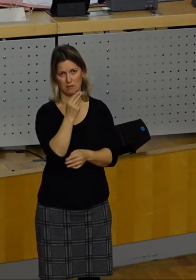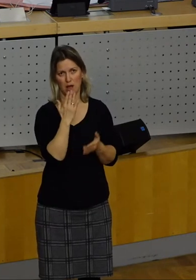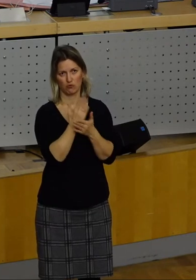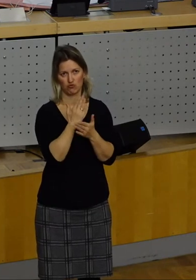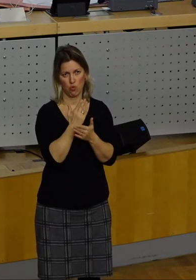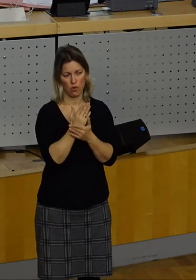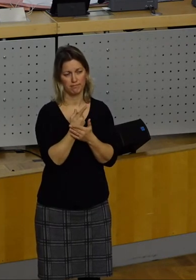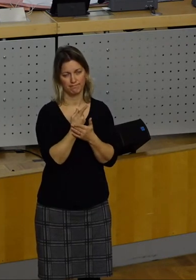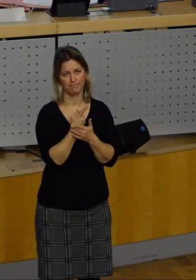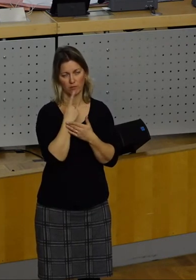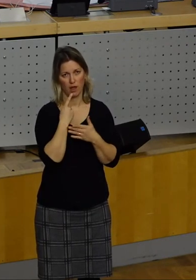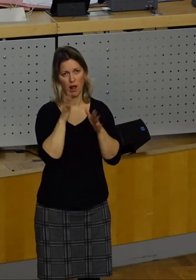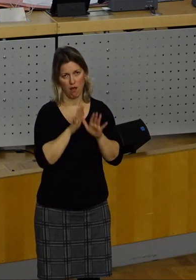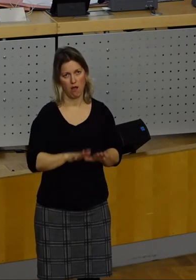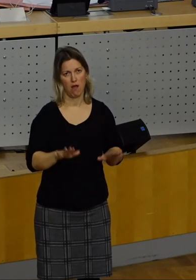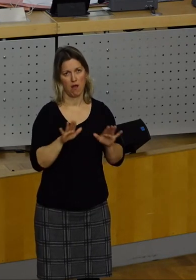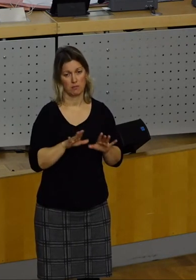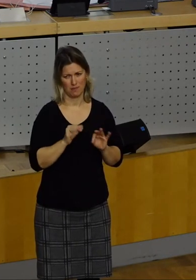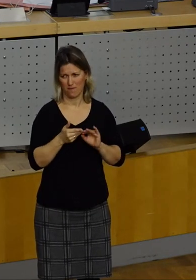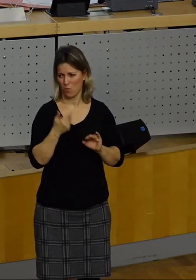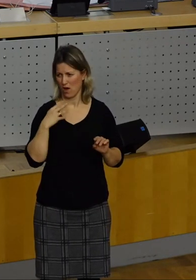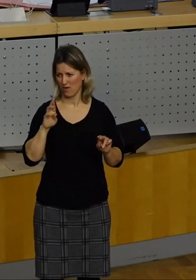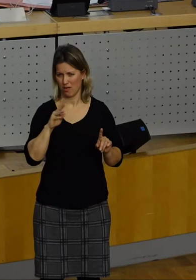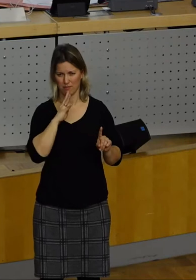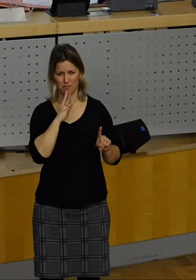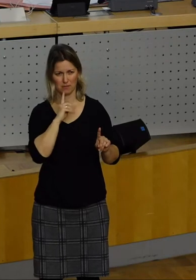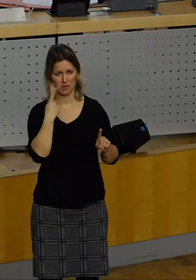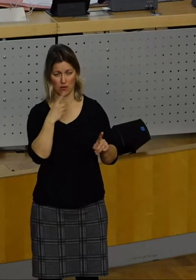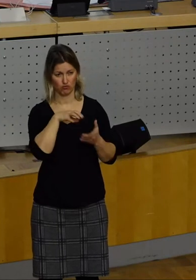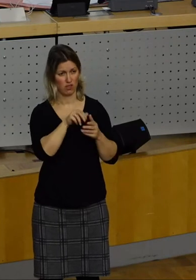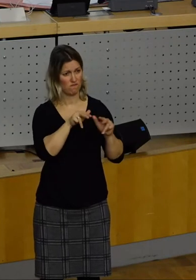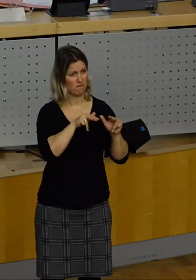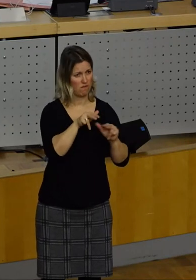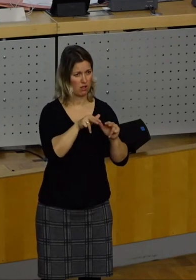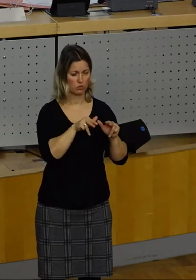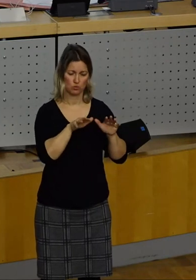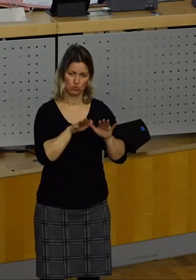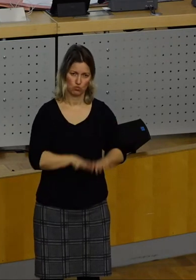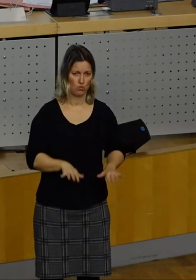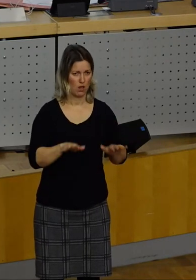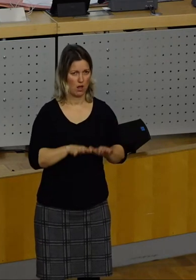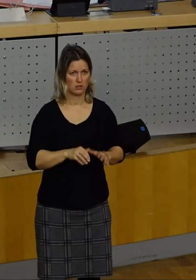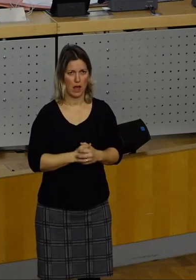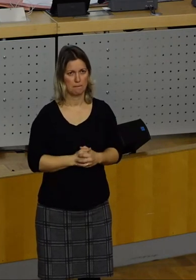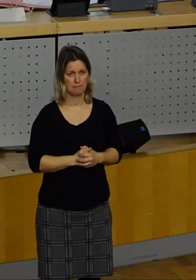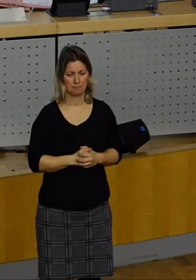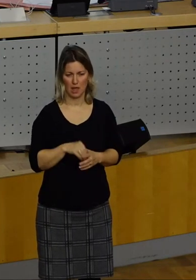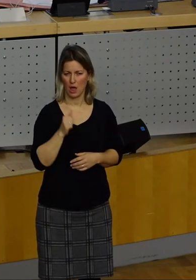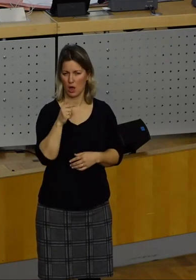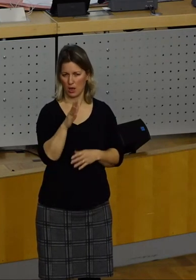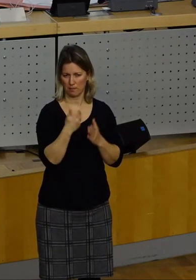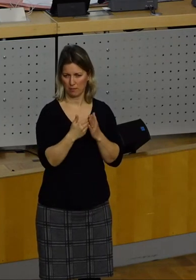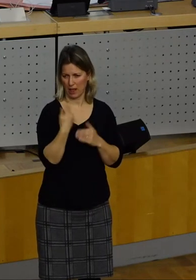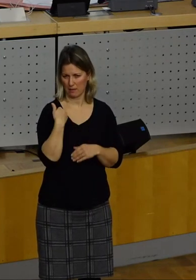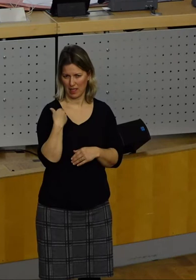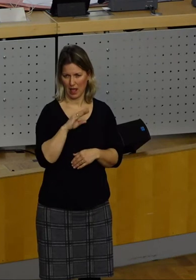langsam, und da muss ich Vorrednern hier zustimmen, manches in der Stadtverwaltung funktioniert. Ich möchte kurz auf die Beispiele eingehen, die